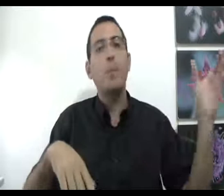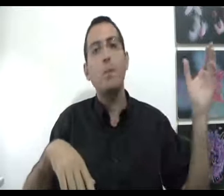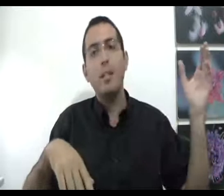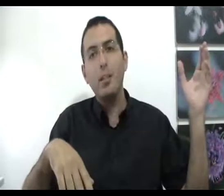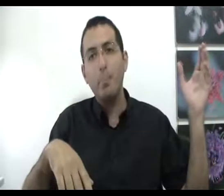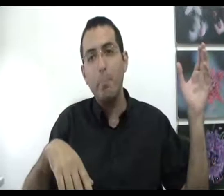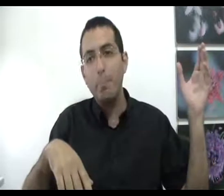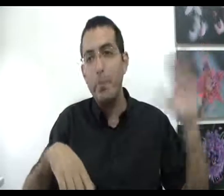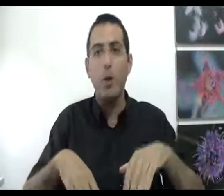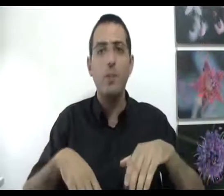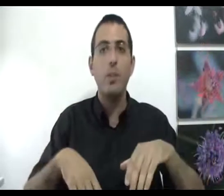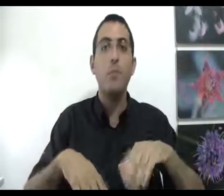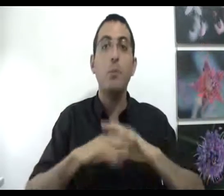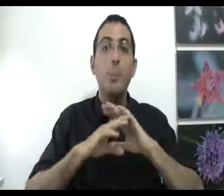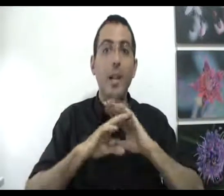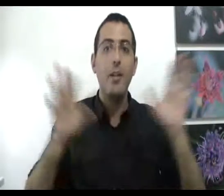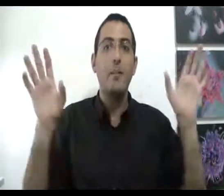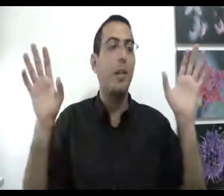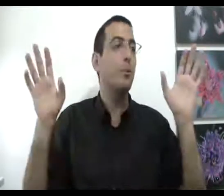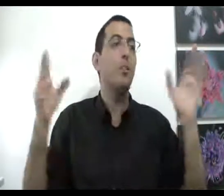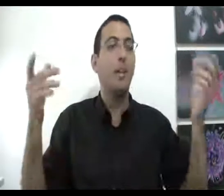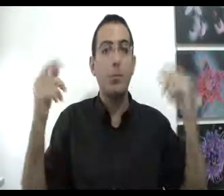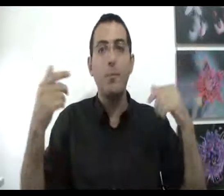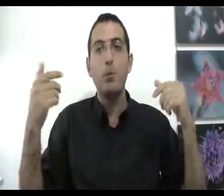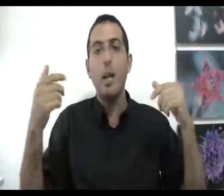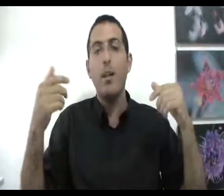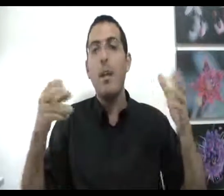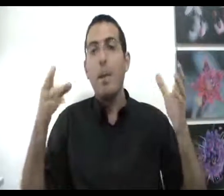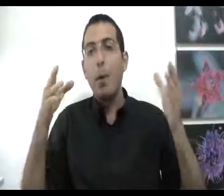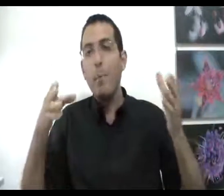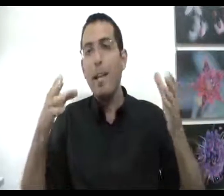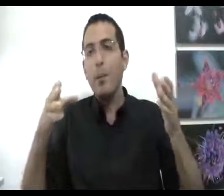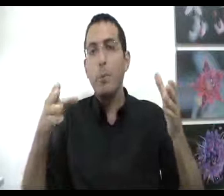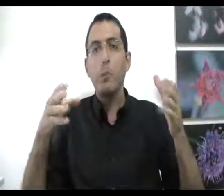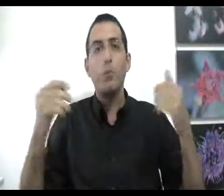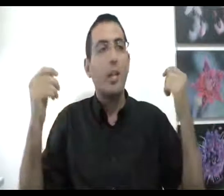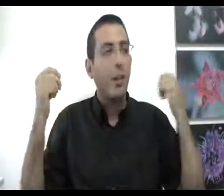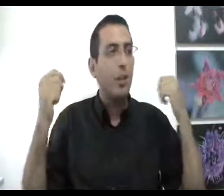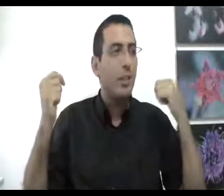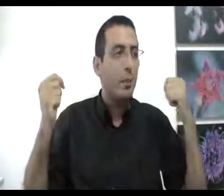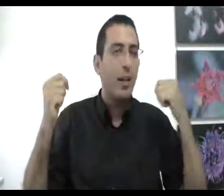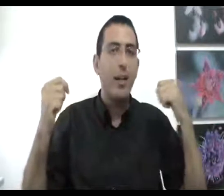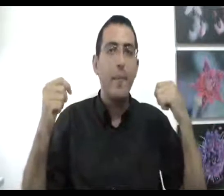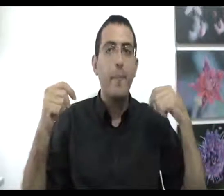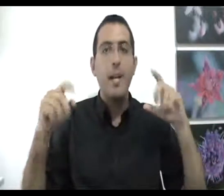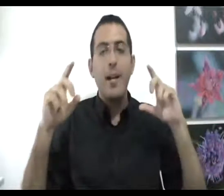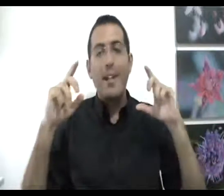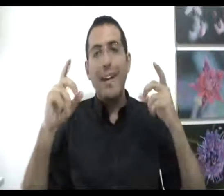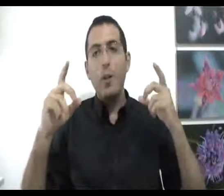ממוקד בחוסר שלמות מי שבכלל לא יהיה ממוקד בשלמות גם הוא יהיה מאושר בכל מקרון הוא פשוט שככל שאדם יותר חכם ככה הוא